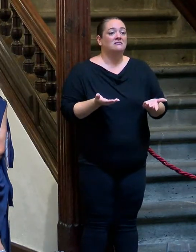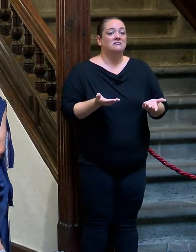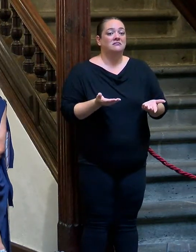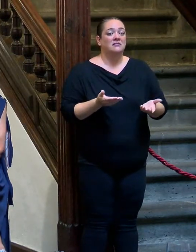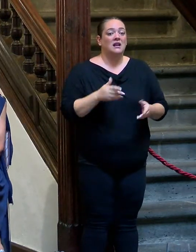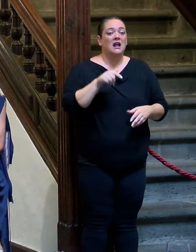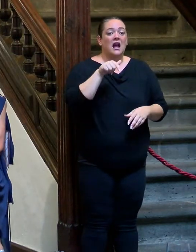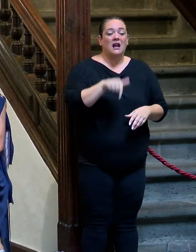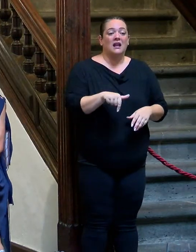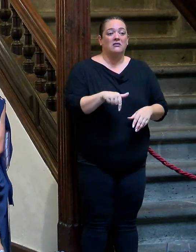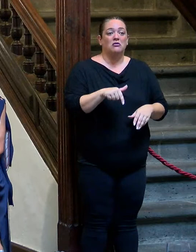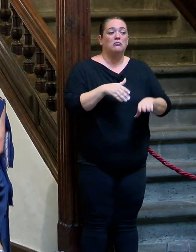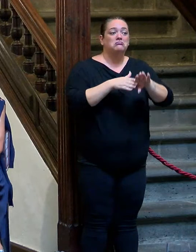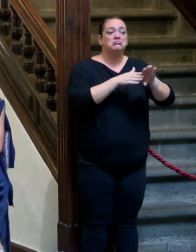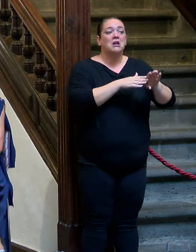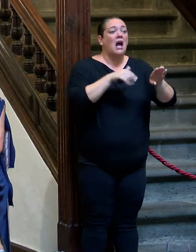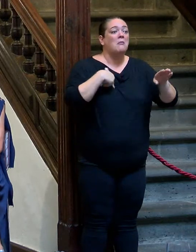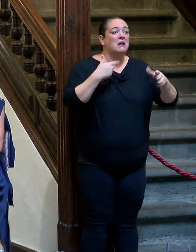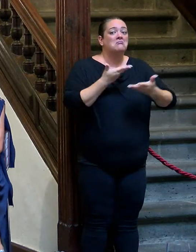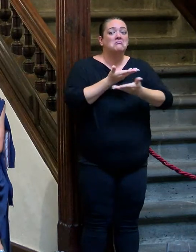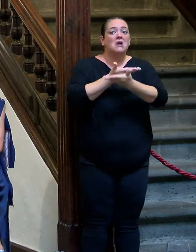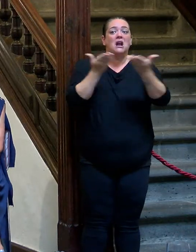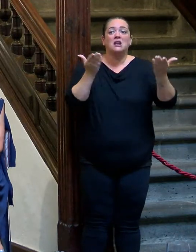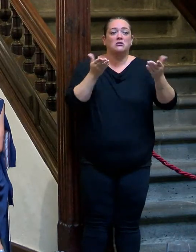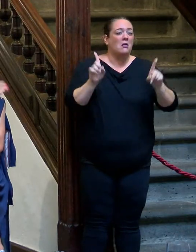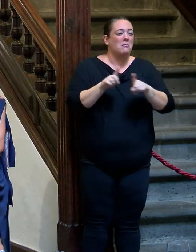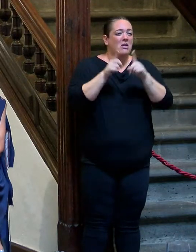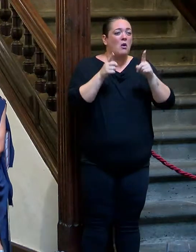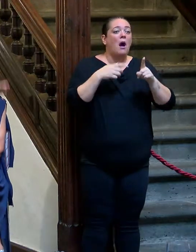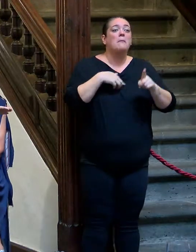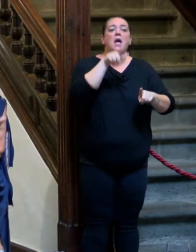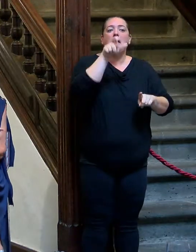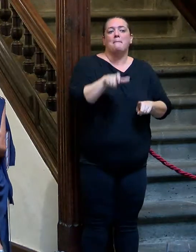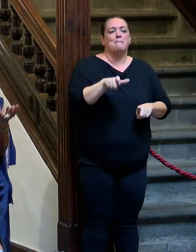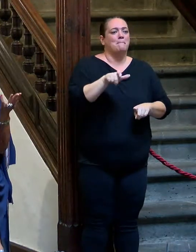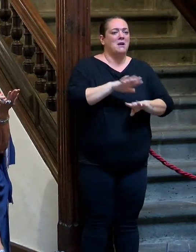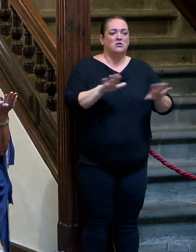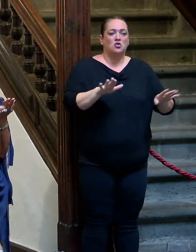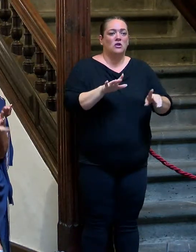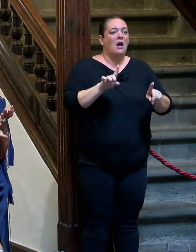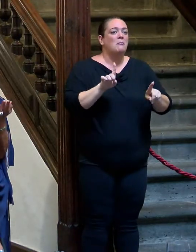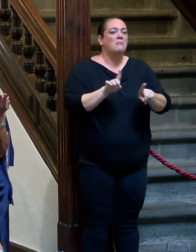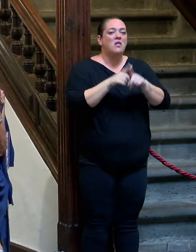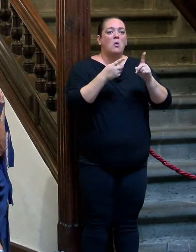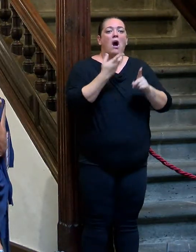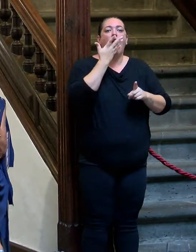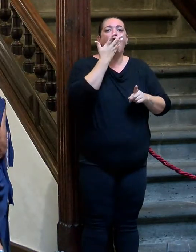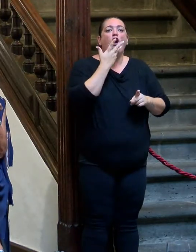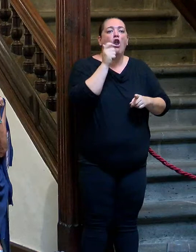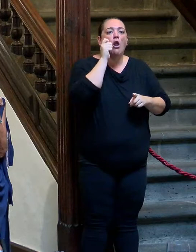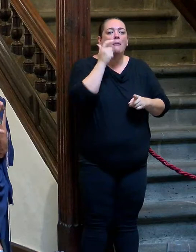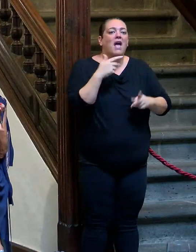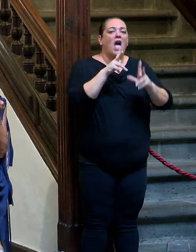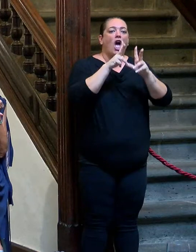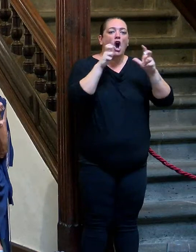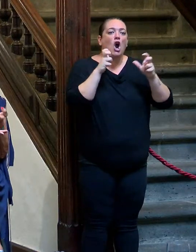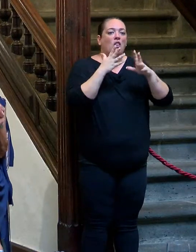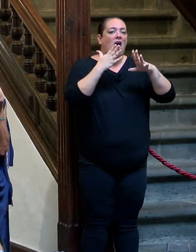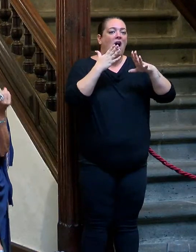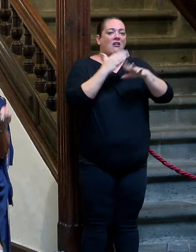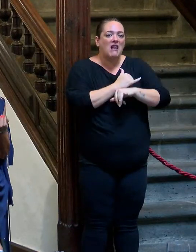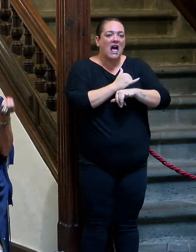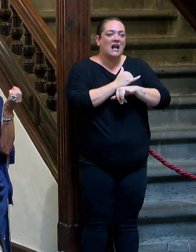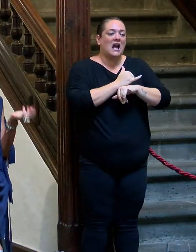quitando esa parte, el resto a mí me importan las personas, después de lo que sea, no me importa si son de color, si son gordas, si son placas,